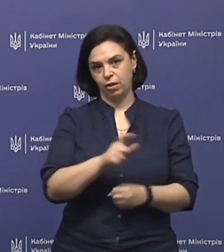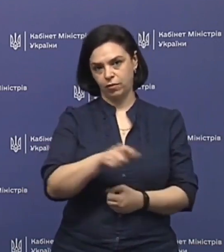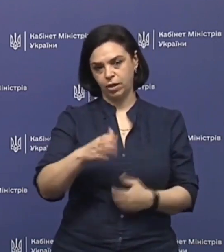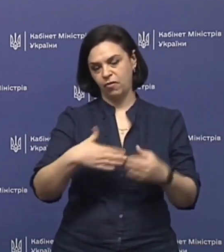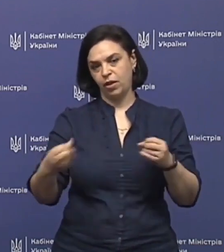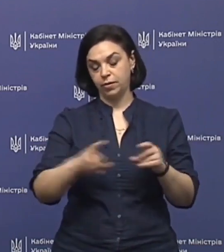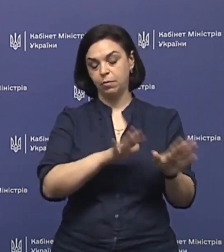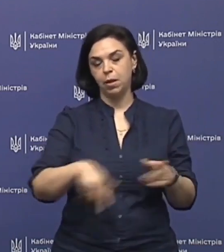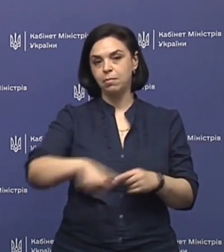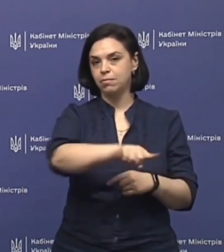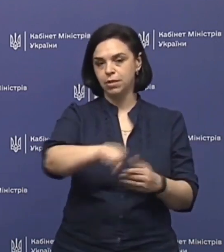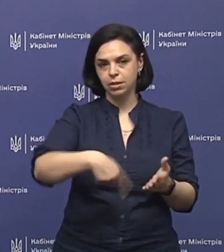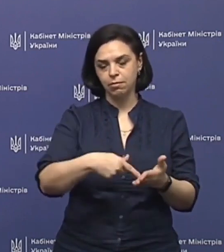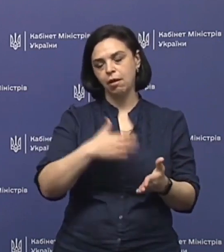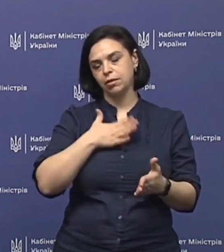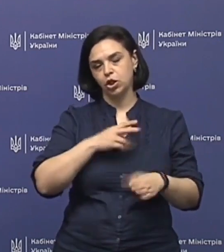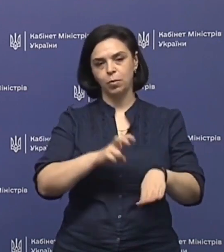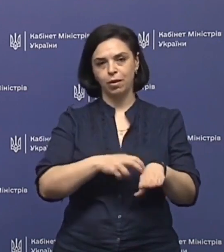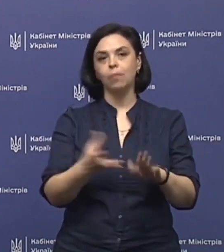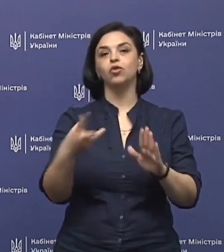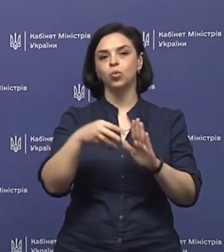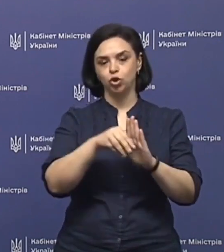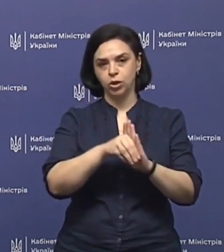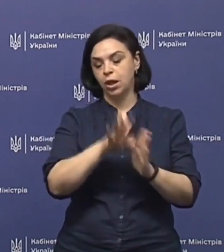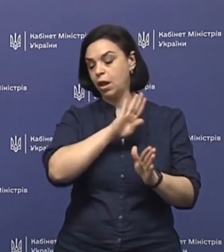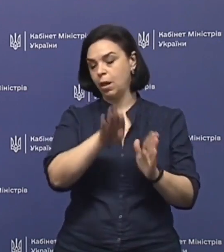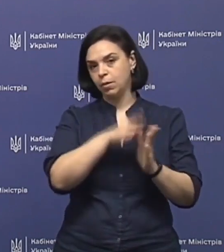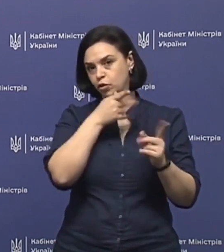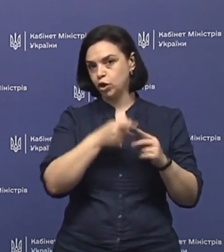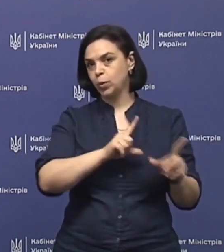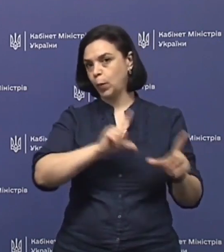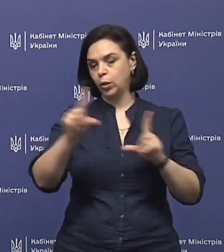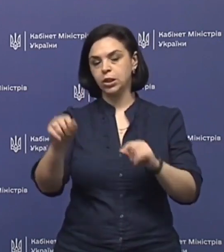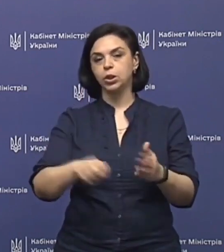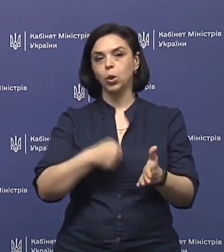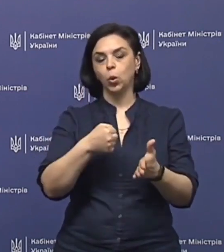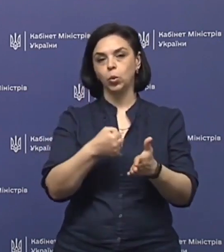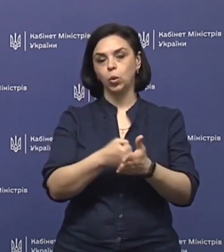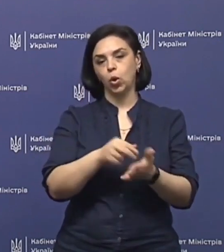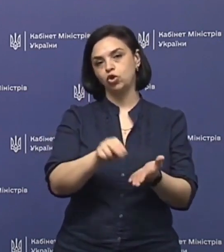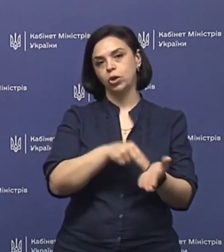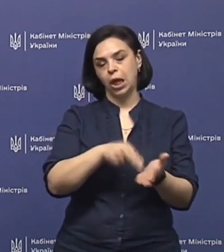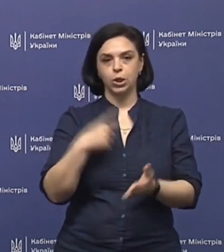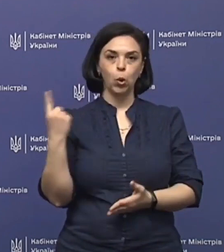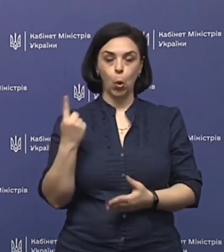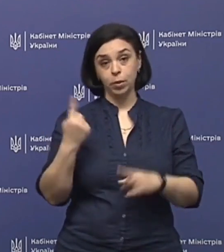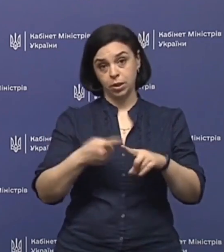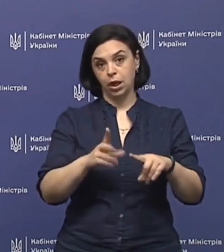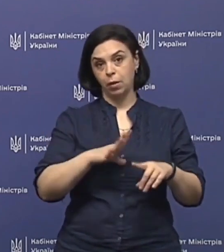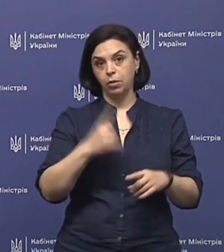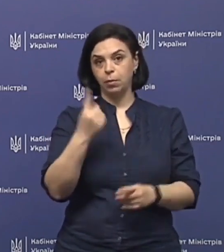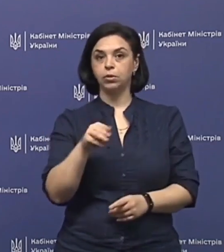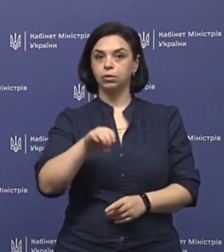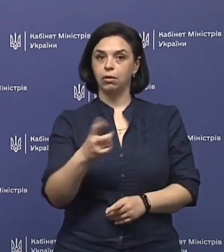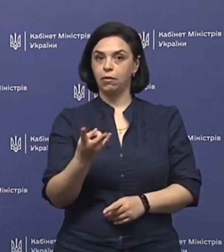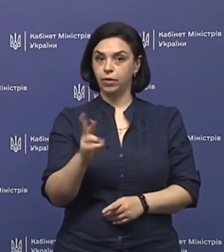фахівцями на містах, з нашими лікарями, в тому числі під час поїздки до Черкаскої області, яка відбулася 1